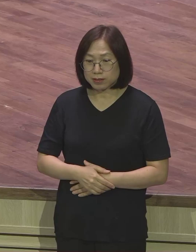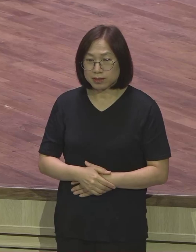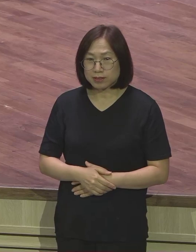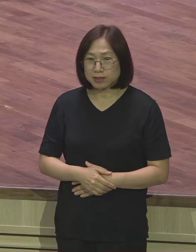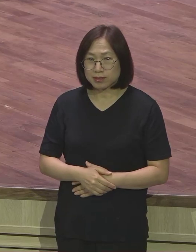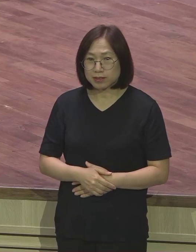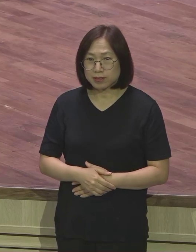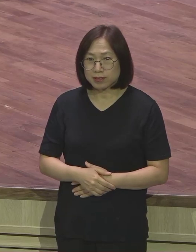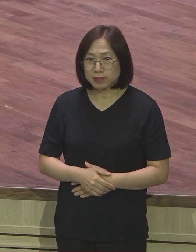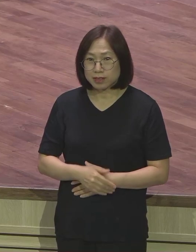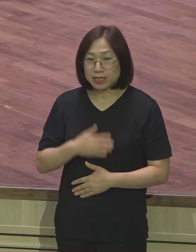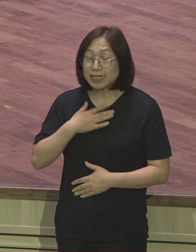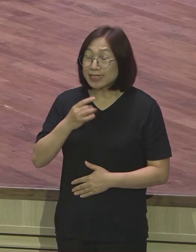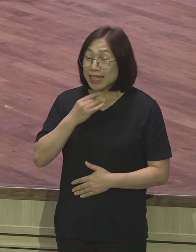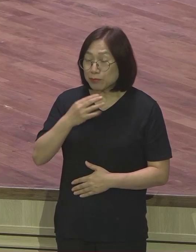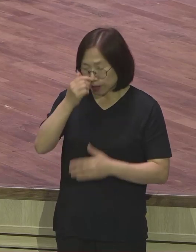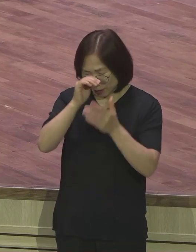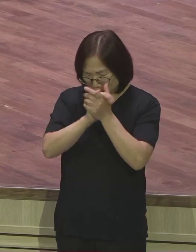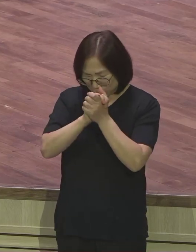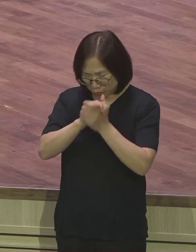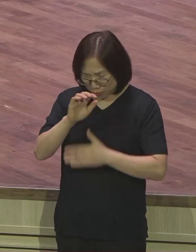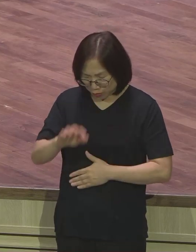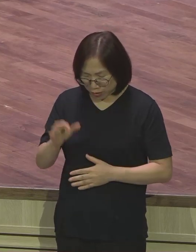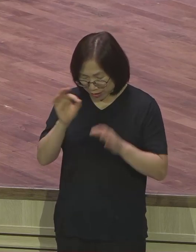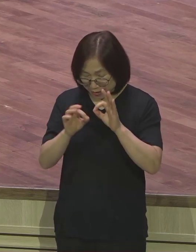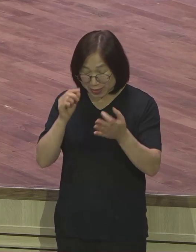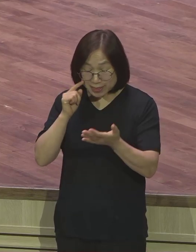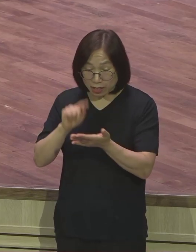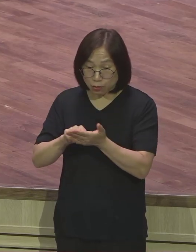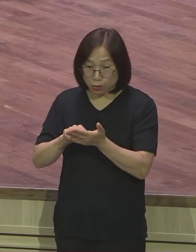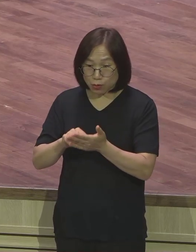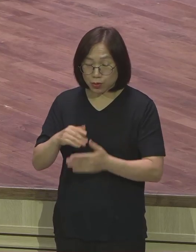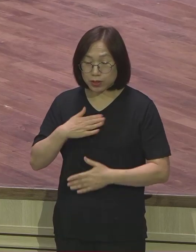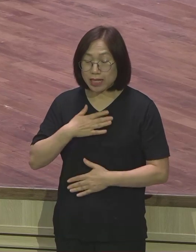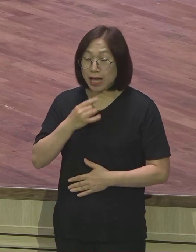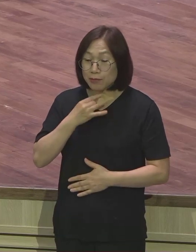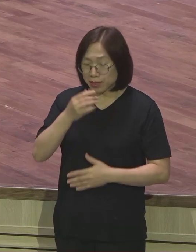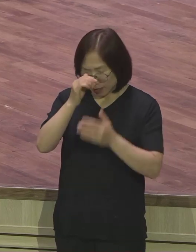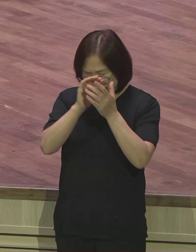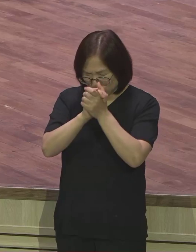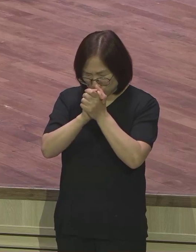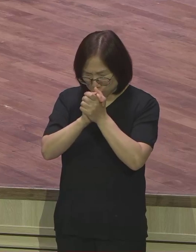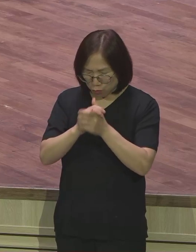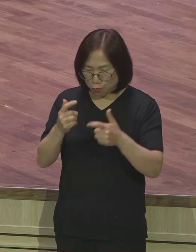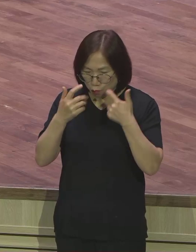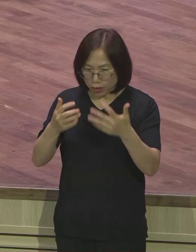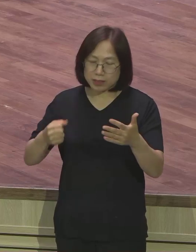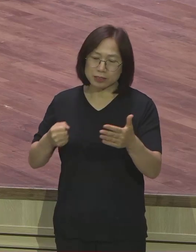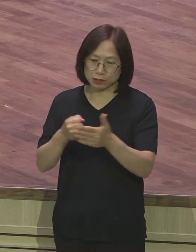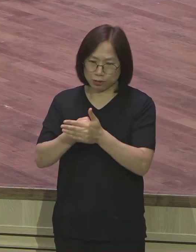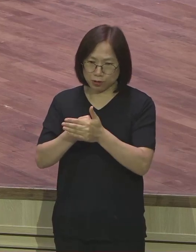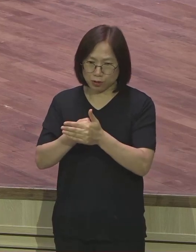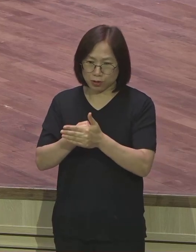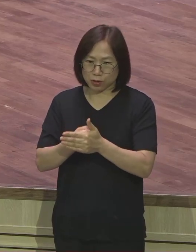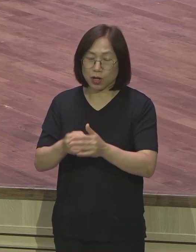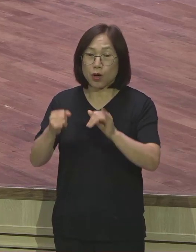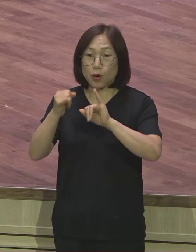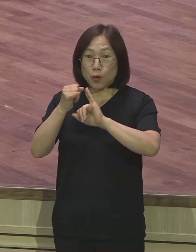나만의 기도처를 찾고 나만의 기도처를 확보하시기 바랍니다 꼭 고정적인 장소가